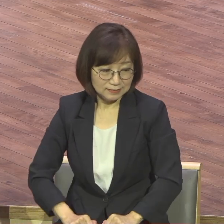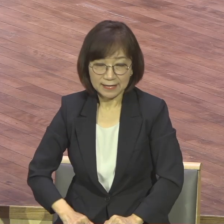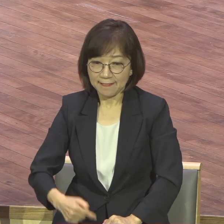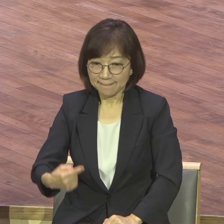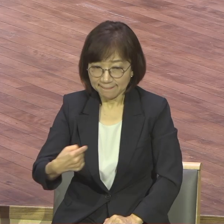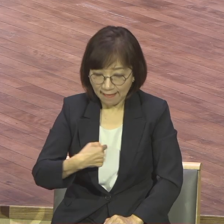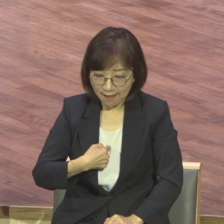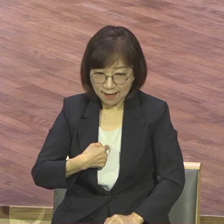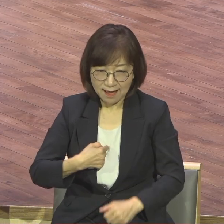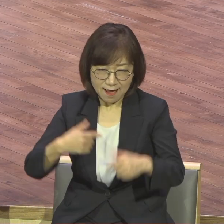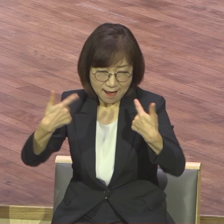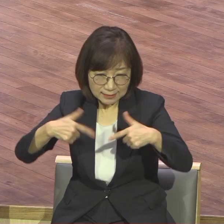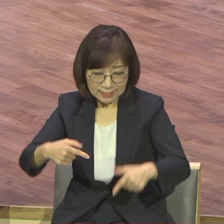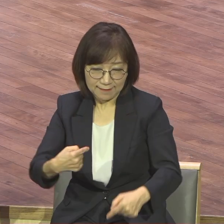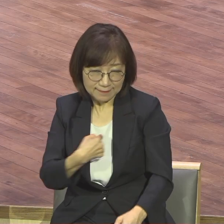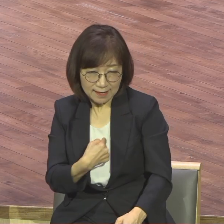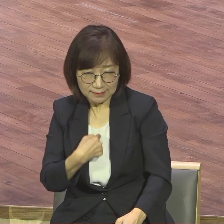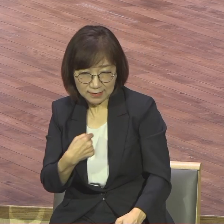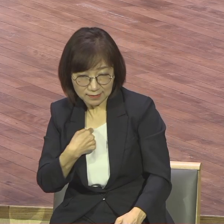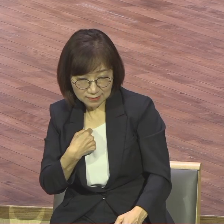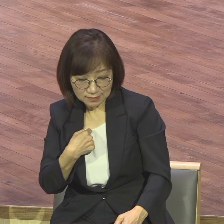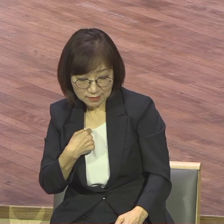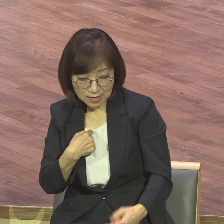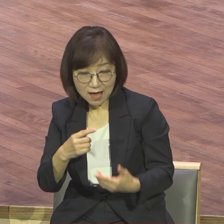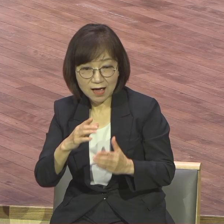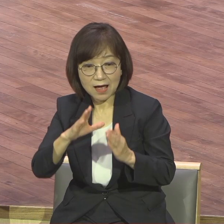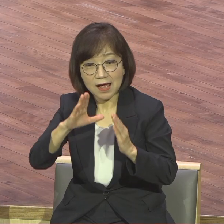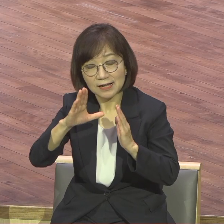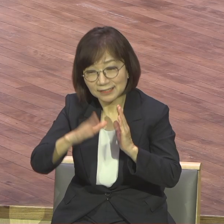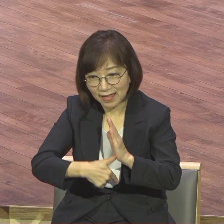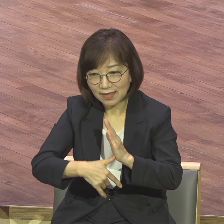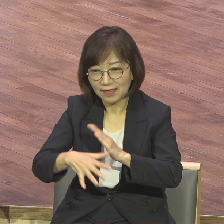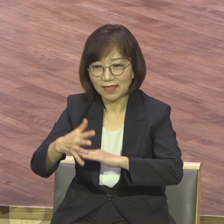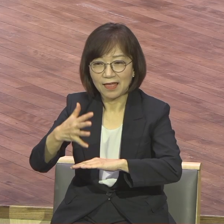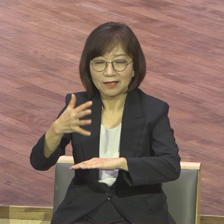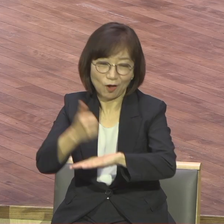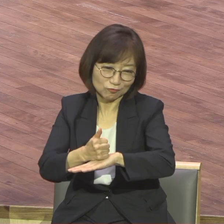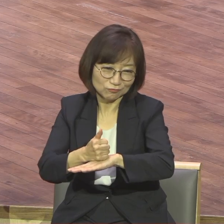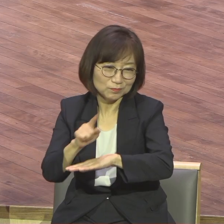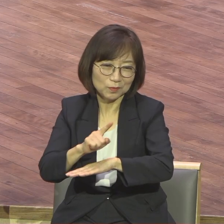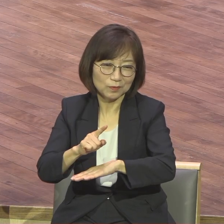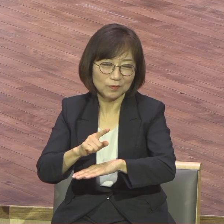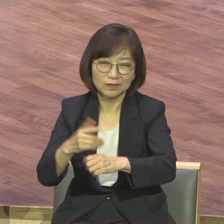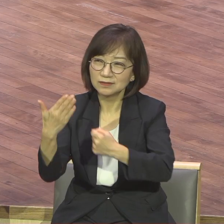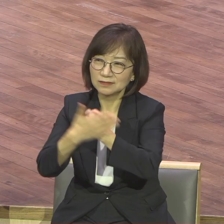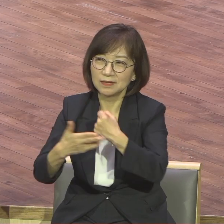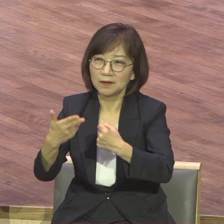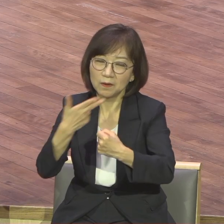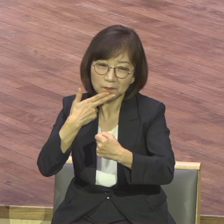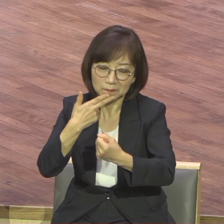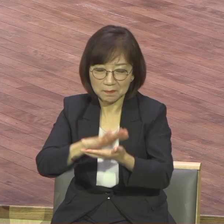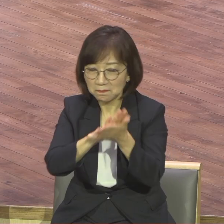삶은요 결국은 은혜도 받지도 못하고 변화와 성장도 없고